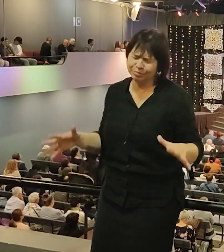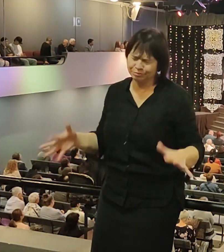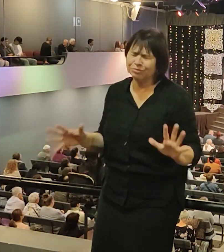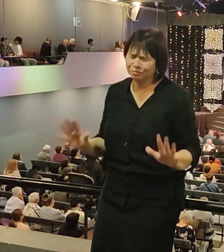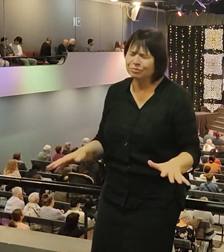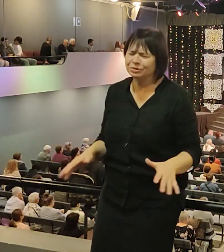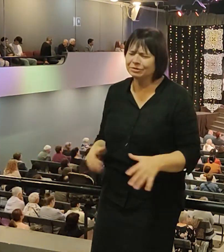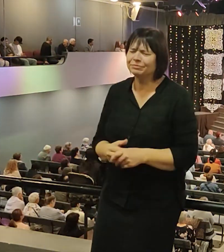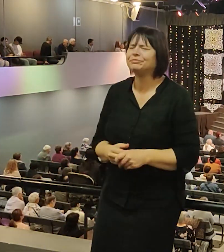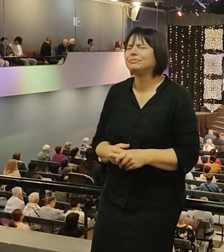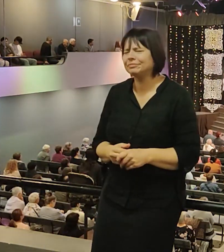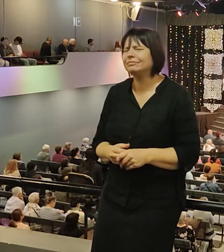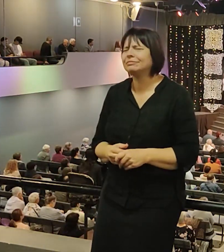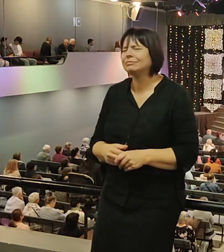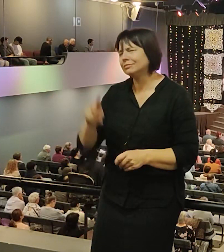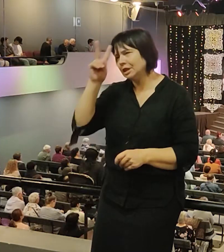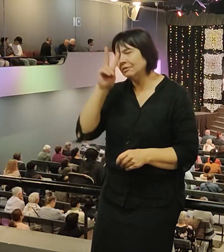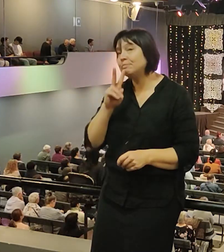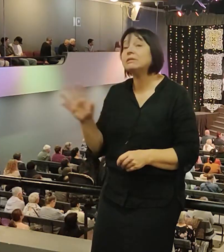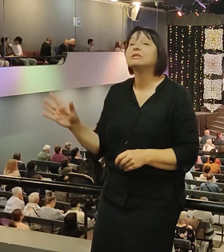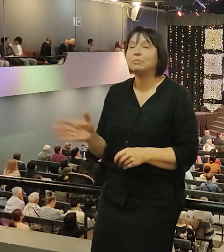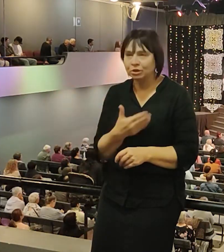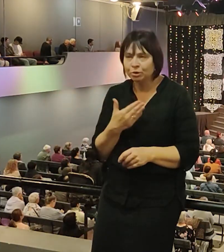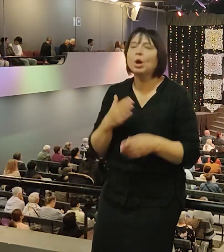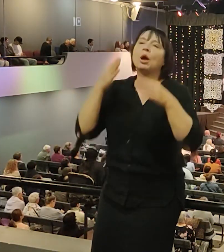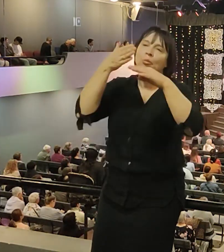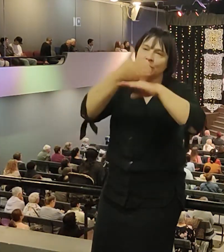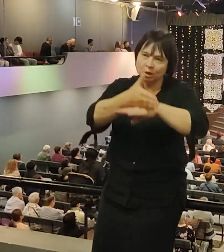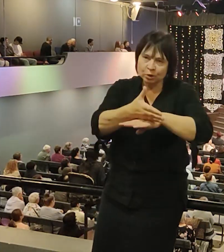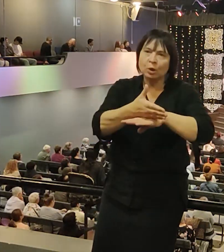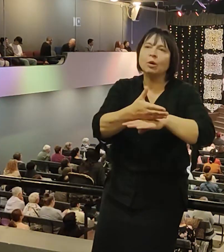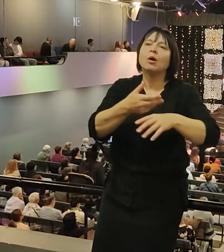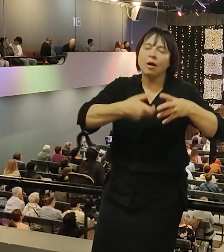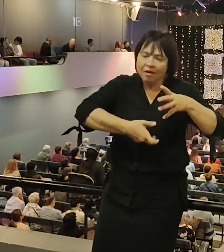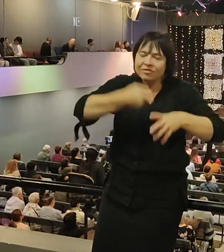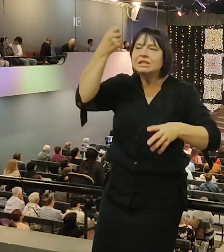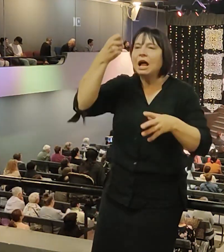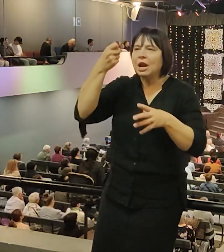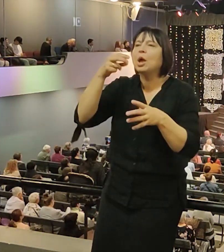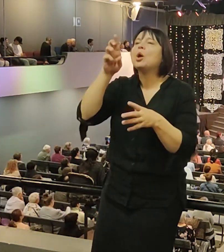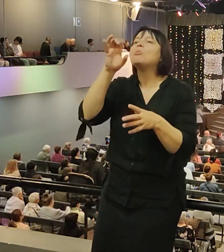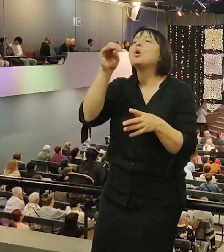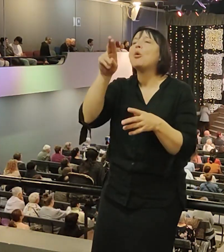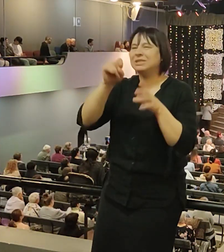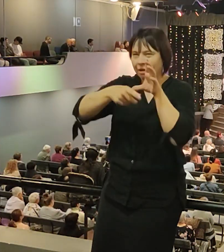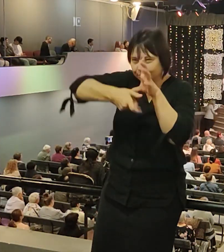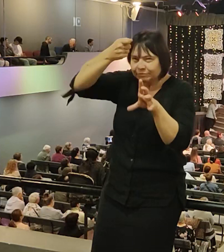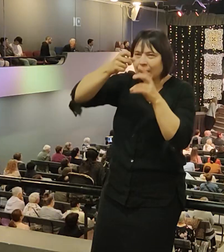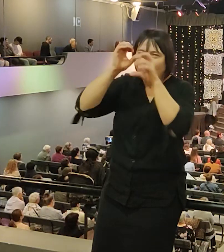Прошло пару месяцев, пошел к врачу. Опять взяли биопсию, 16 проб. Соле лет уже прошло, не знаю.